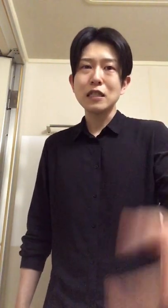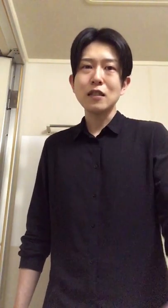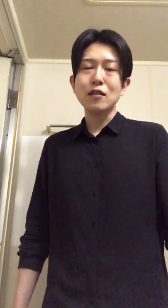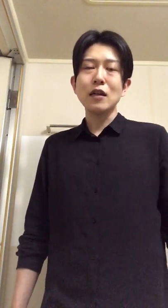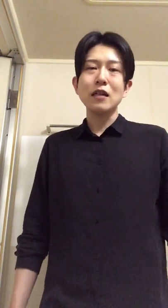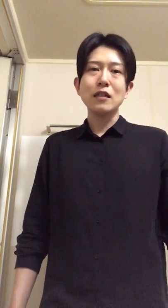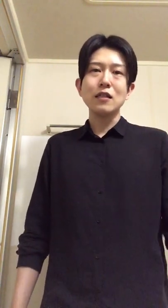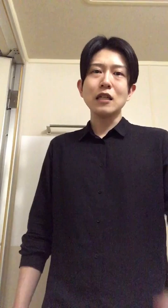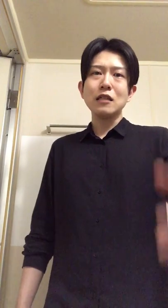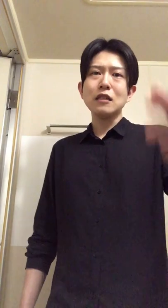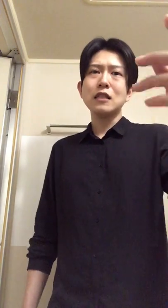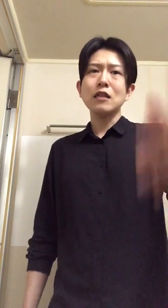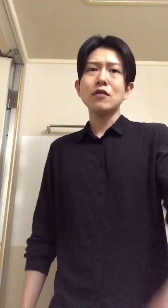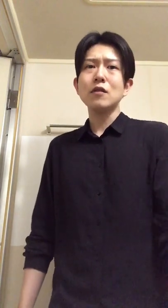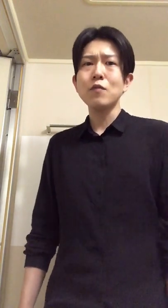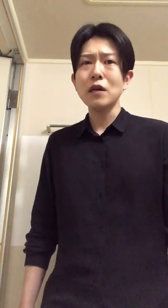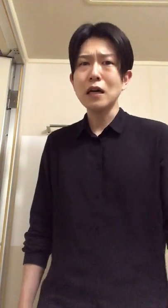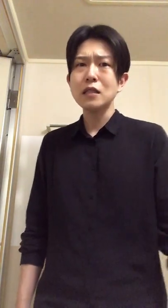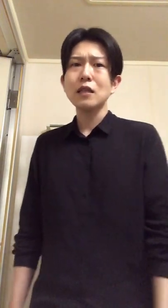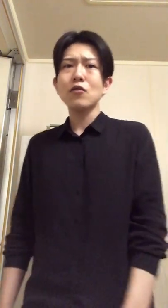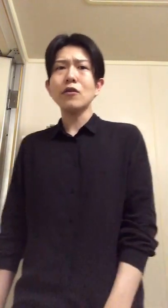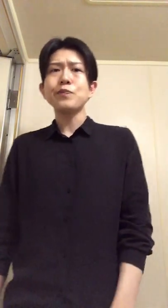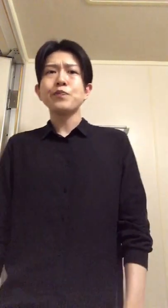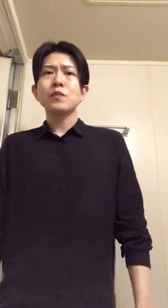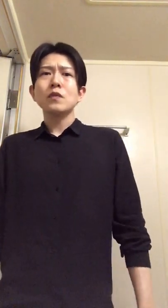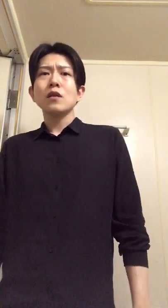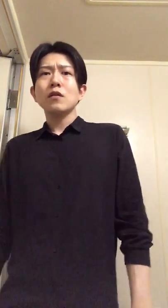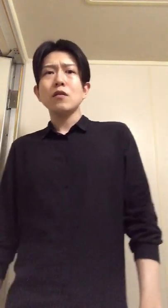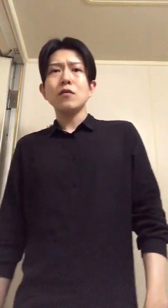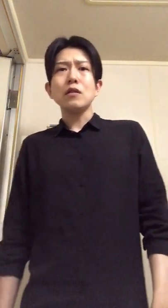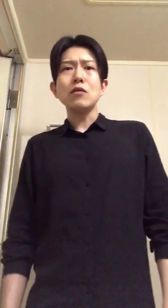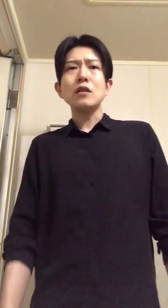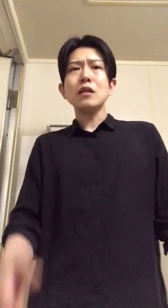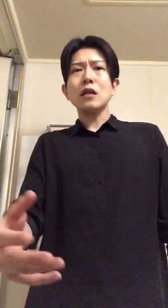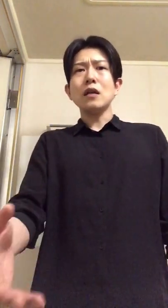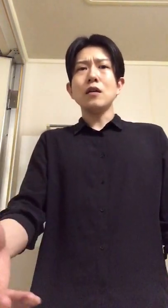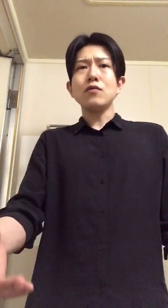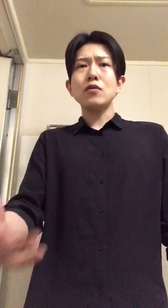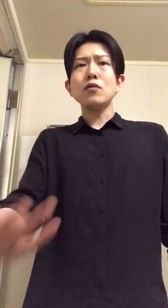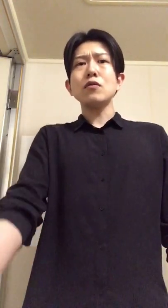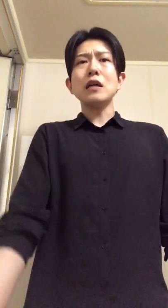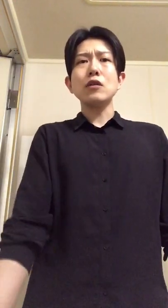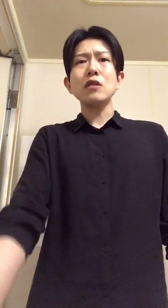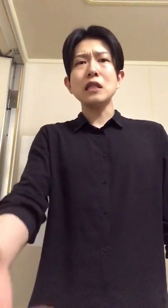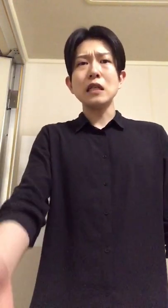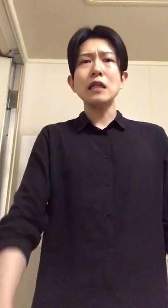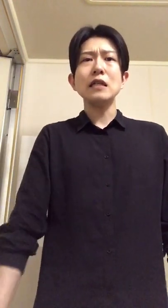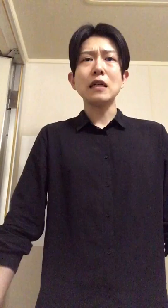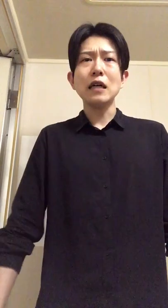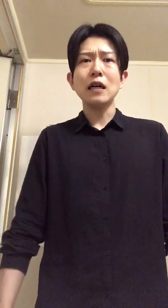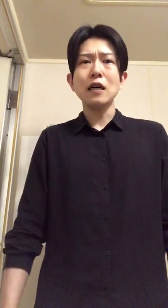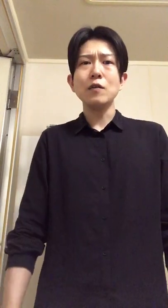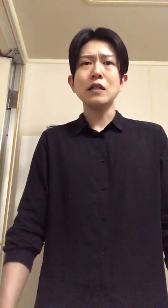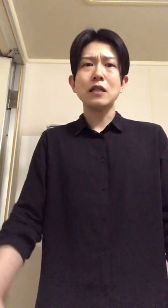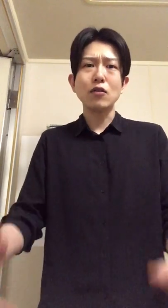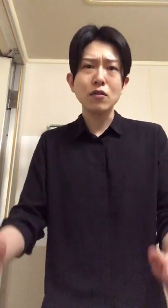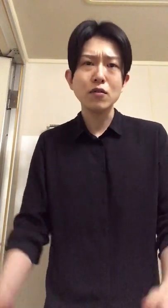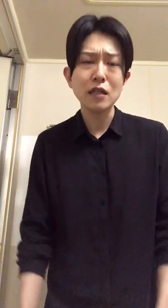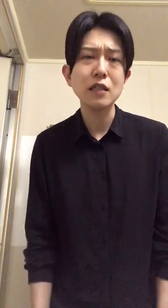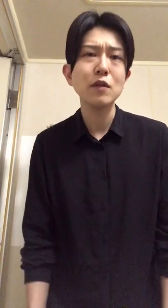っちゃってうがいいがいいいっちゃう感じだけどうん基本的にはだから普通の人は一人じゃできないんだから皆さんに協力お願いします